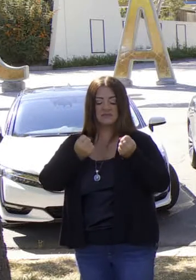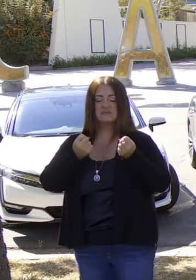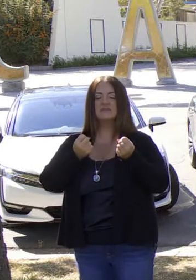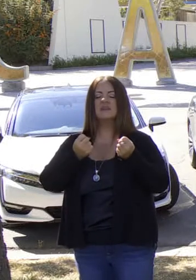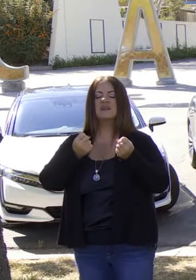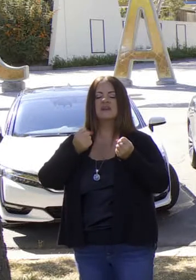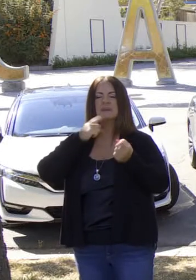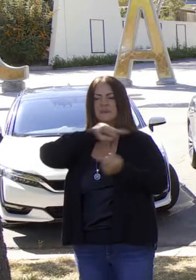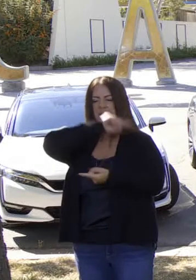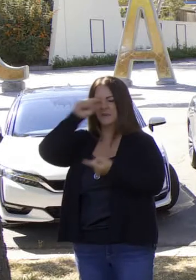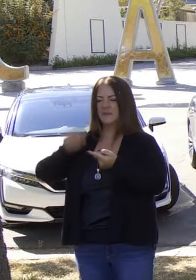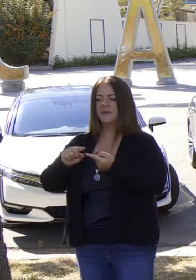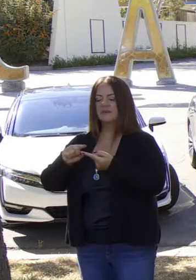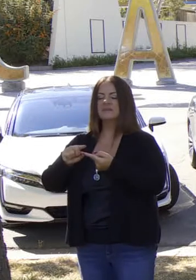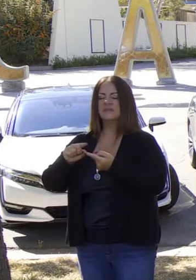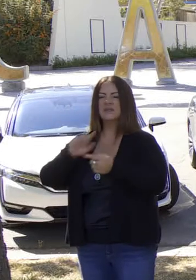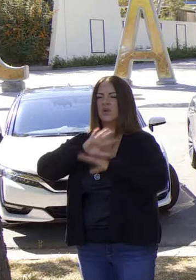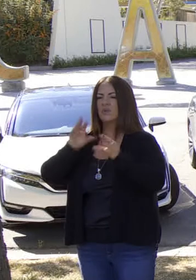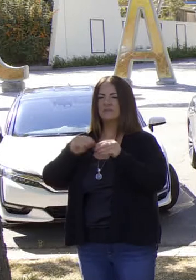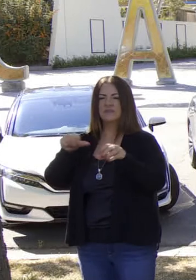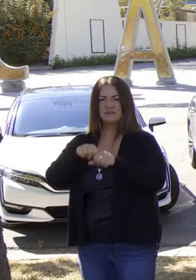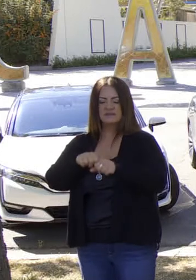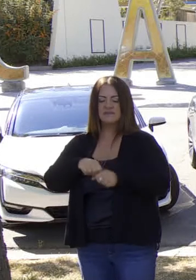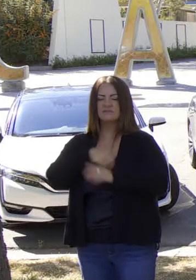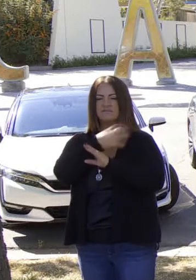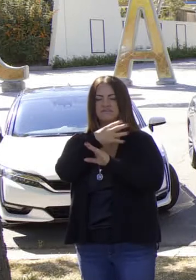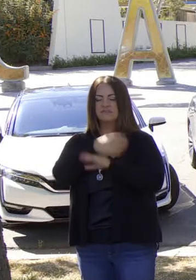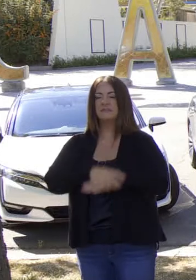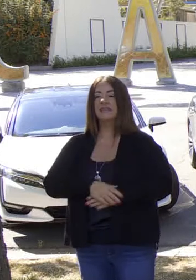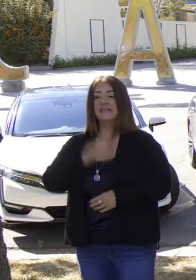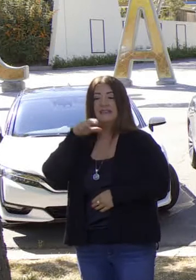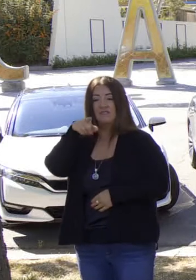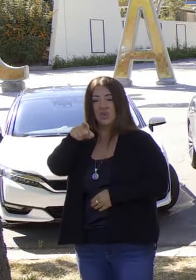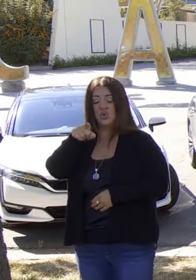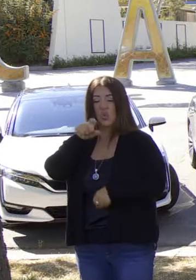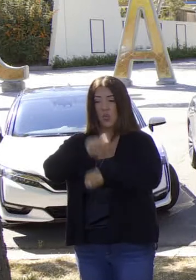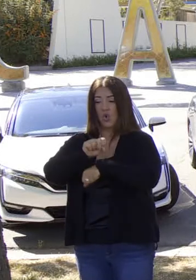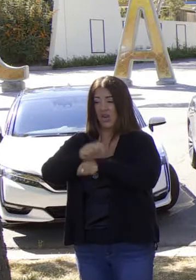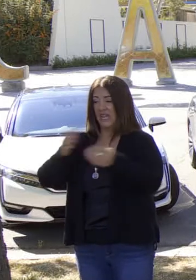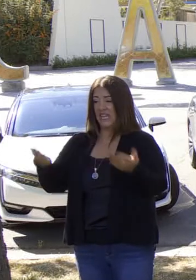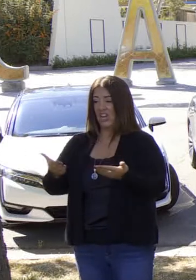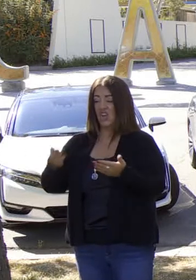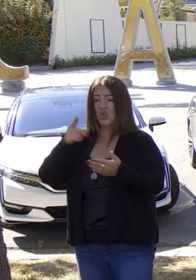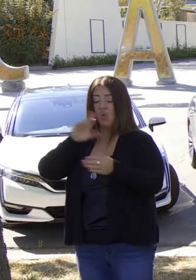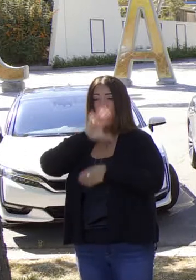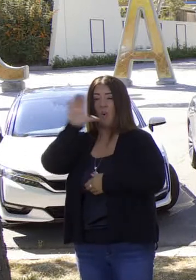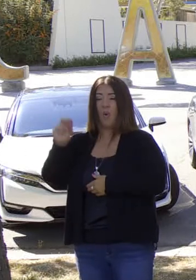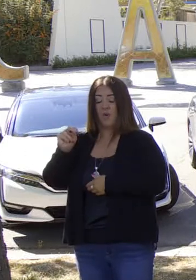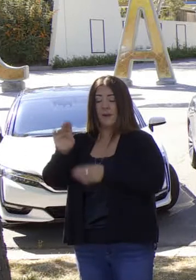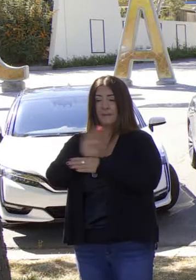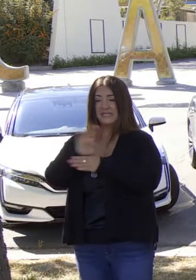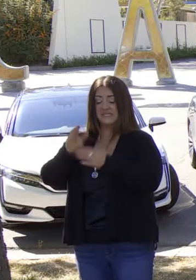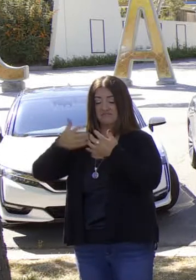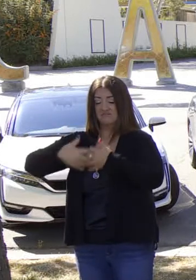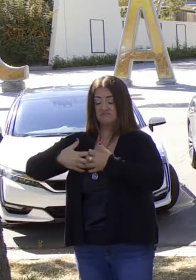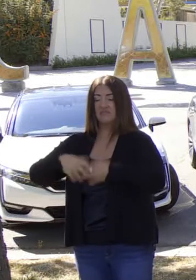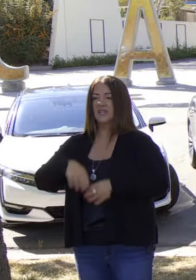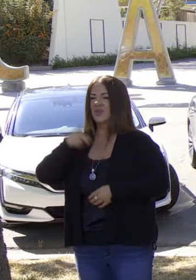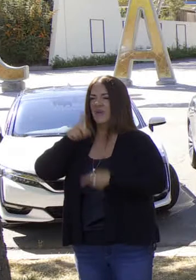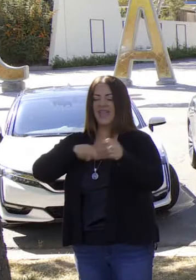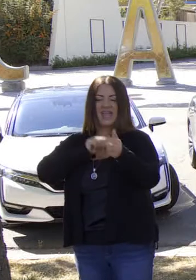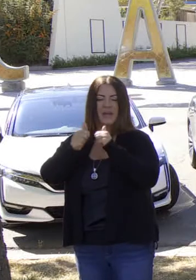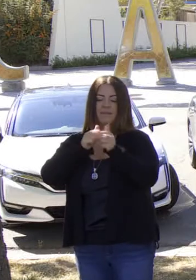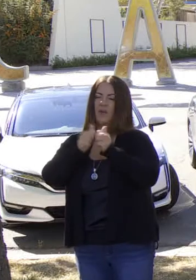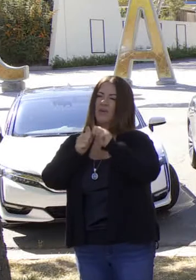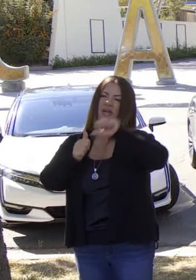tener flotas de vehículos sin emisiones de carbón. Si es uno productor, ¿cómo puede competir globalmente a menos que